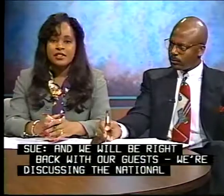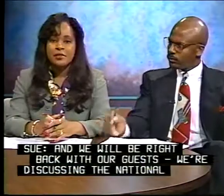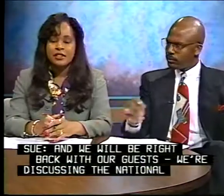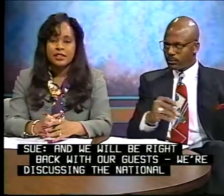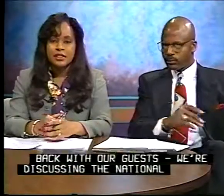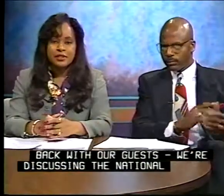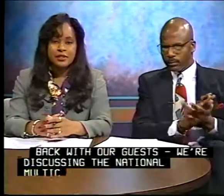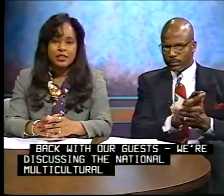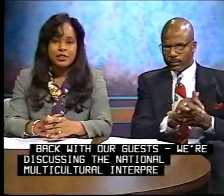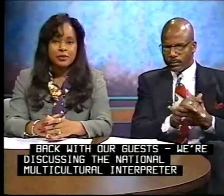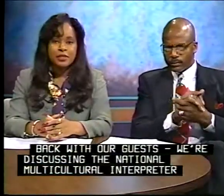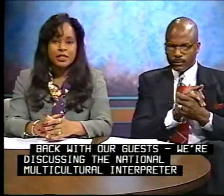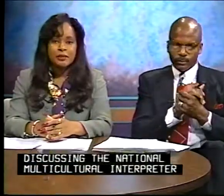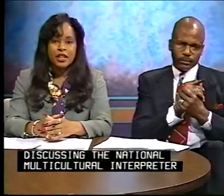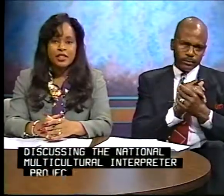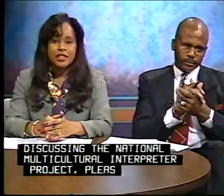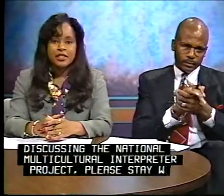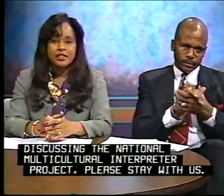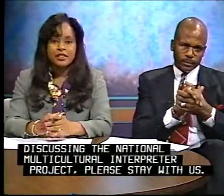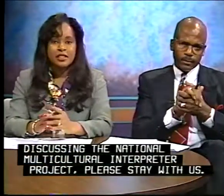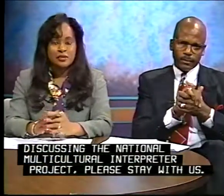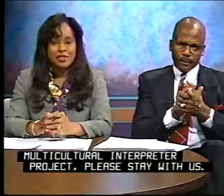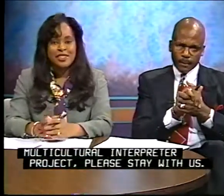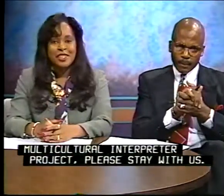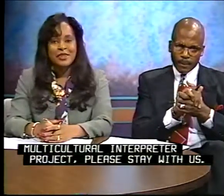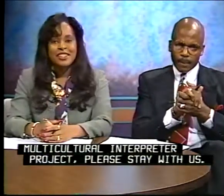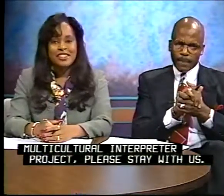Multicultural Interpreting Project. Please stay with us.